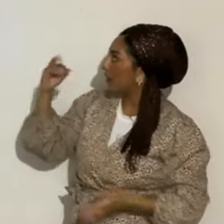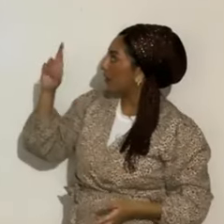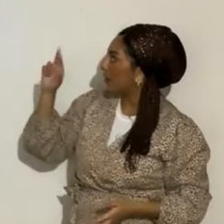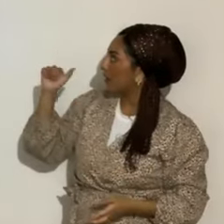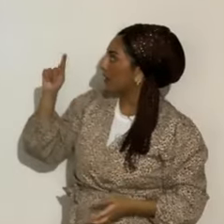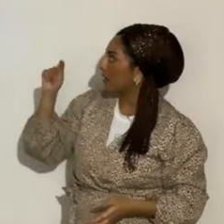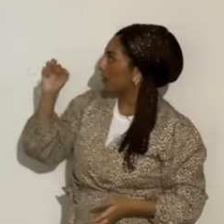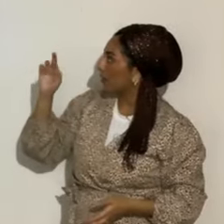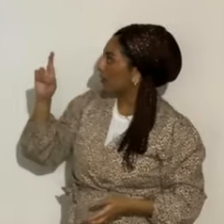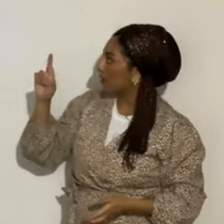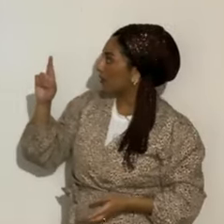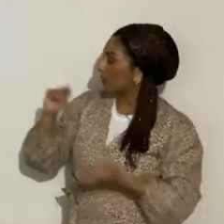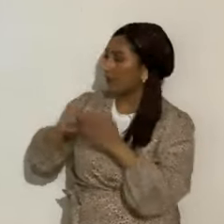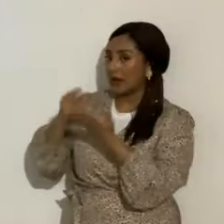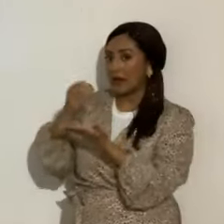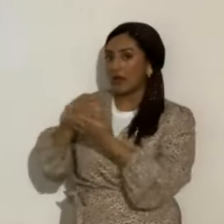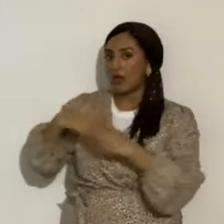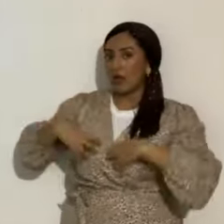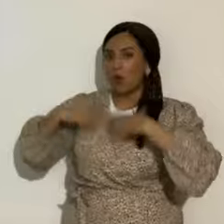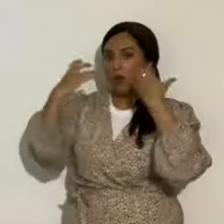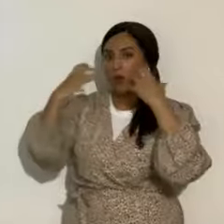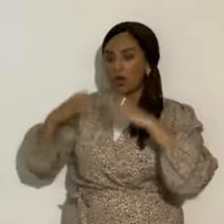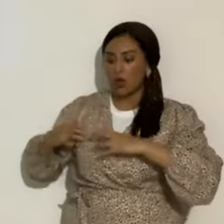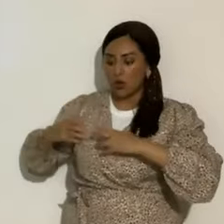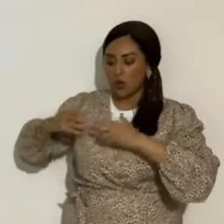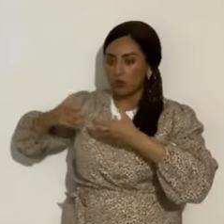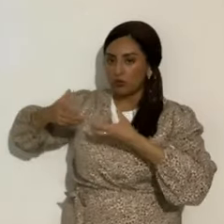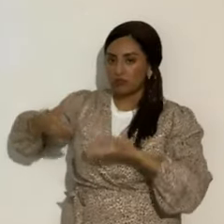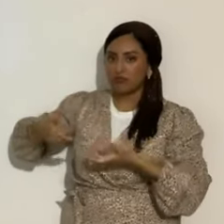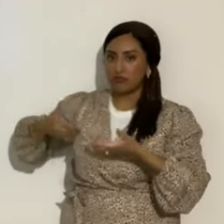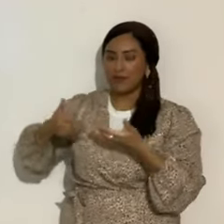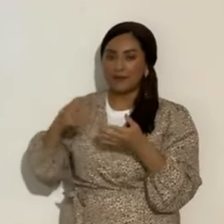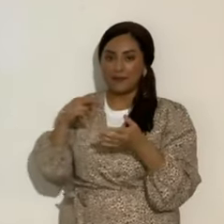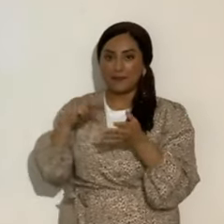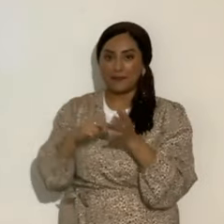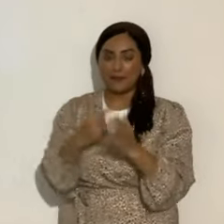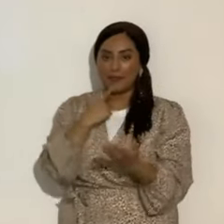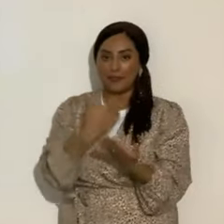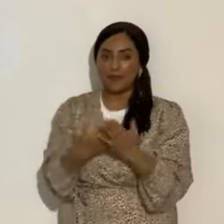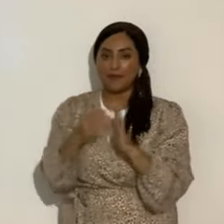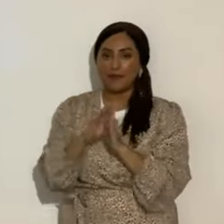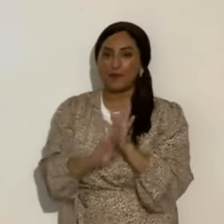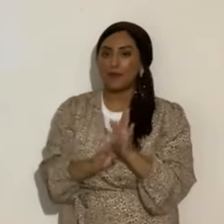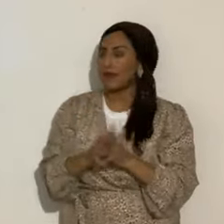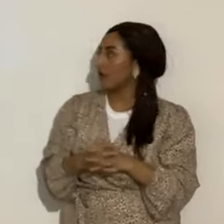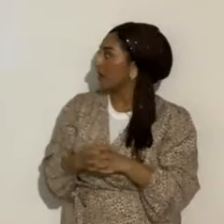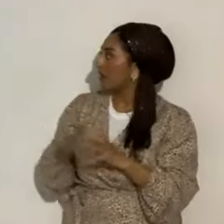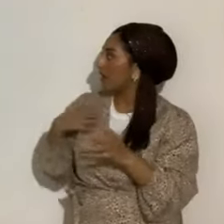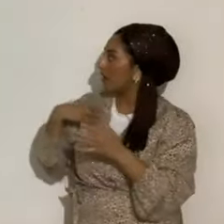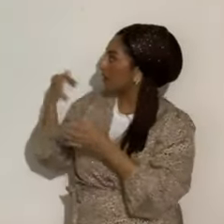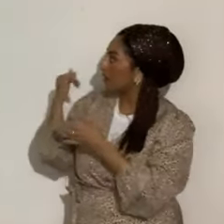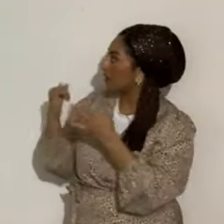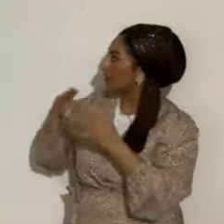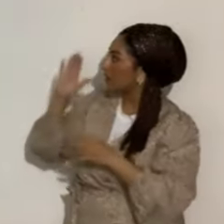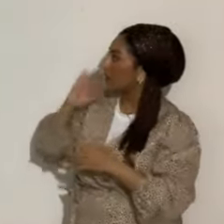Copas de la Ira, hermanos, está más claro que el agua no se puede ir. Un dibujo muy antiguo, el siguiente,